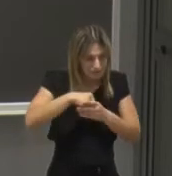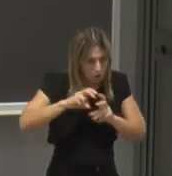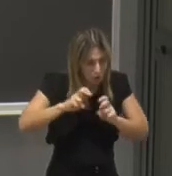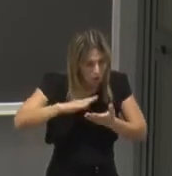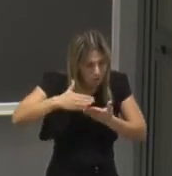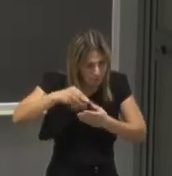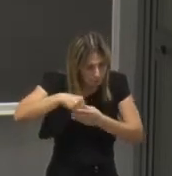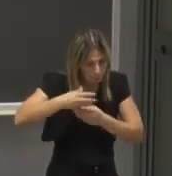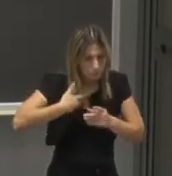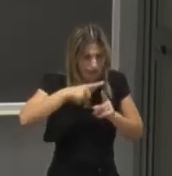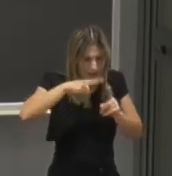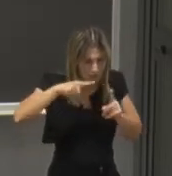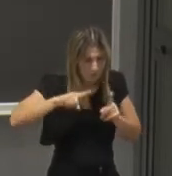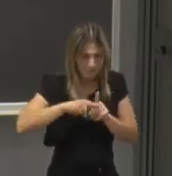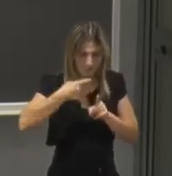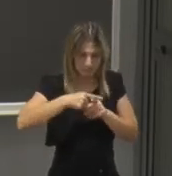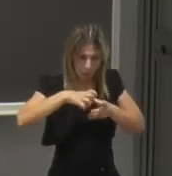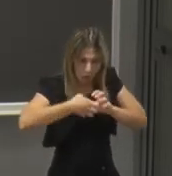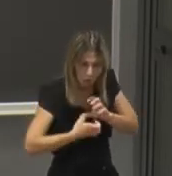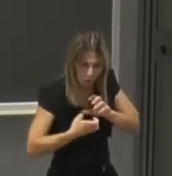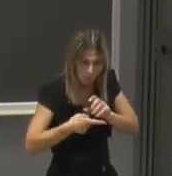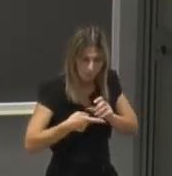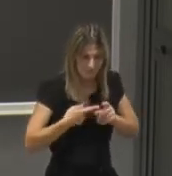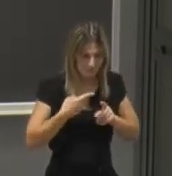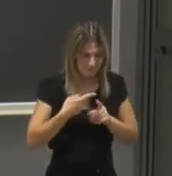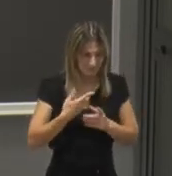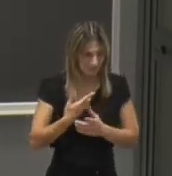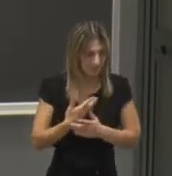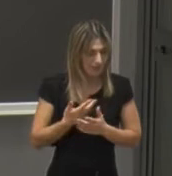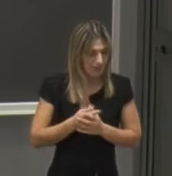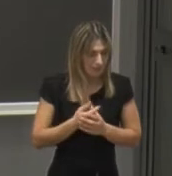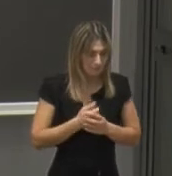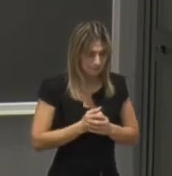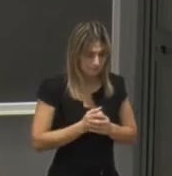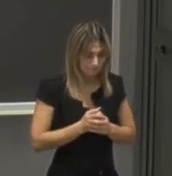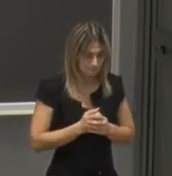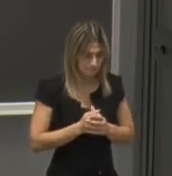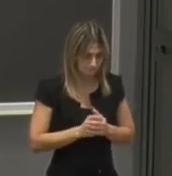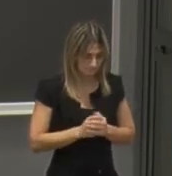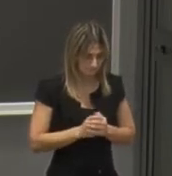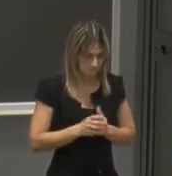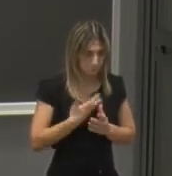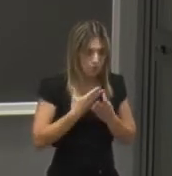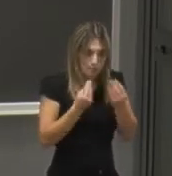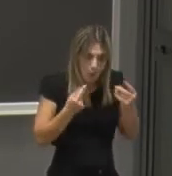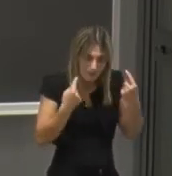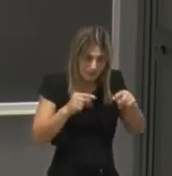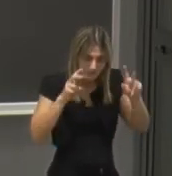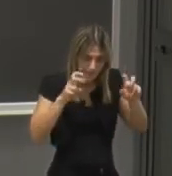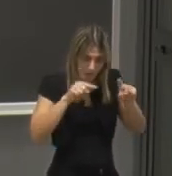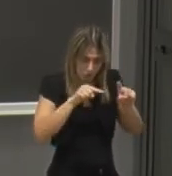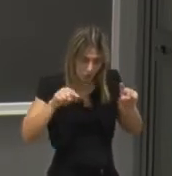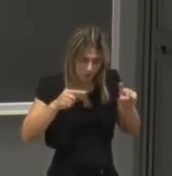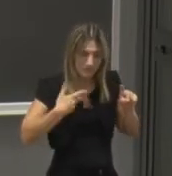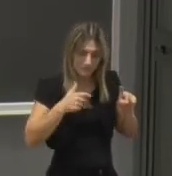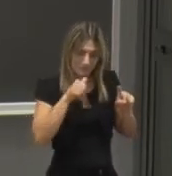gli algoritmi e la complessità i big data molti di questi temi sono a